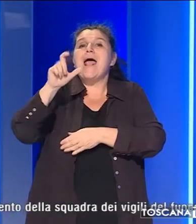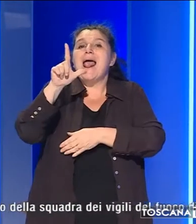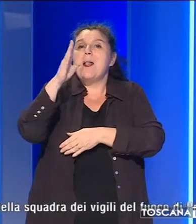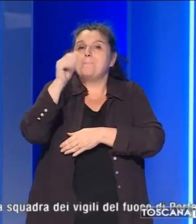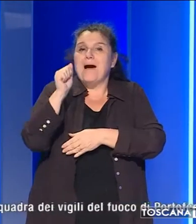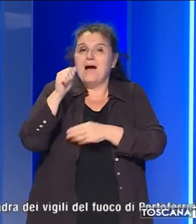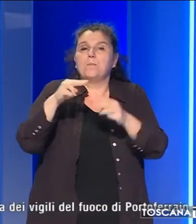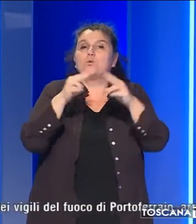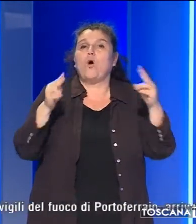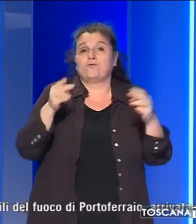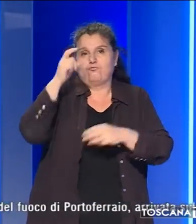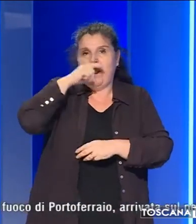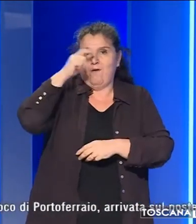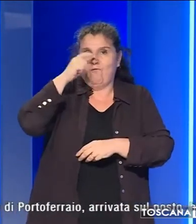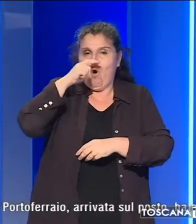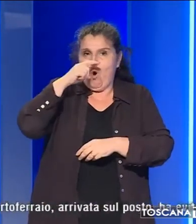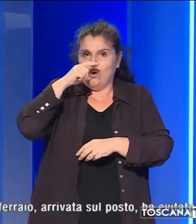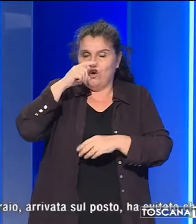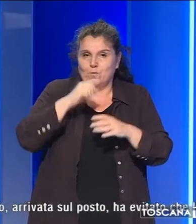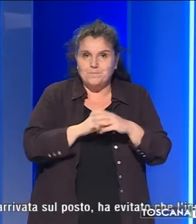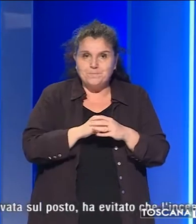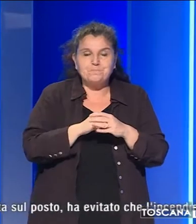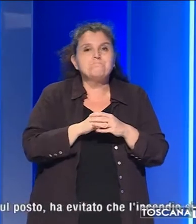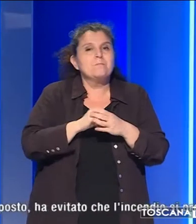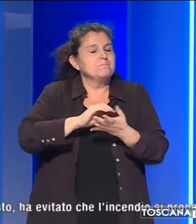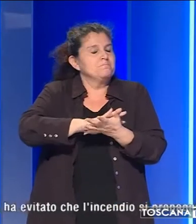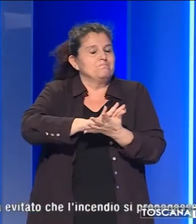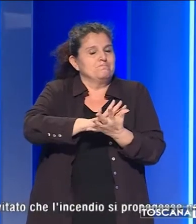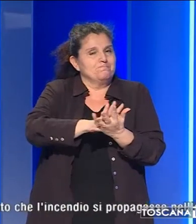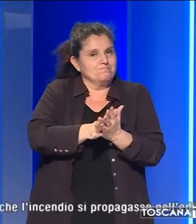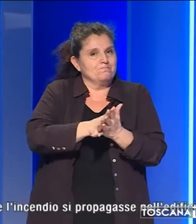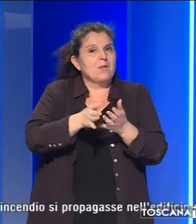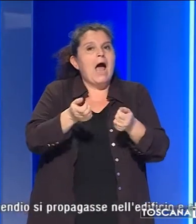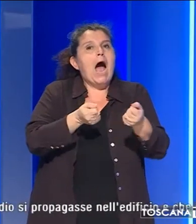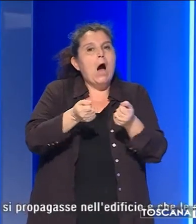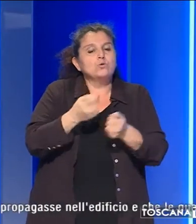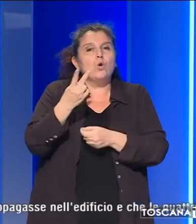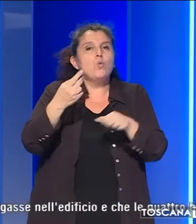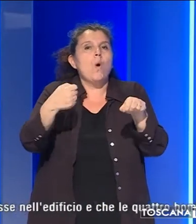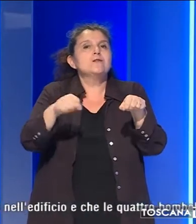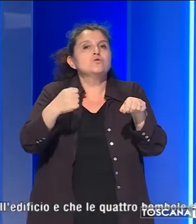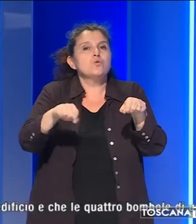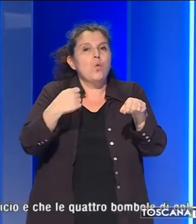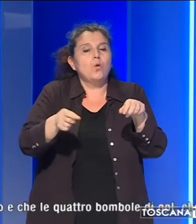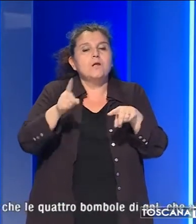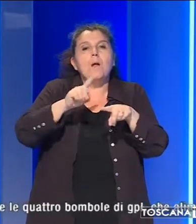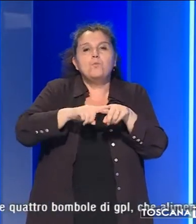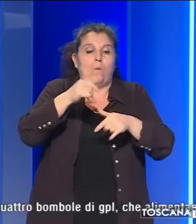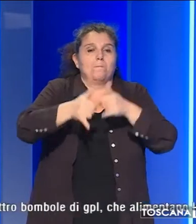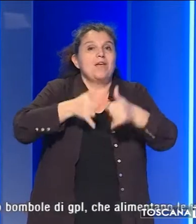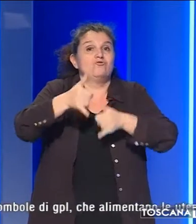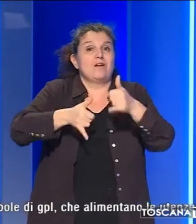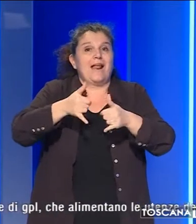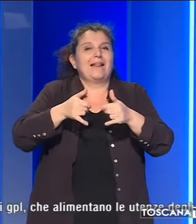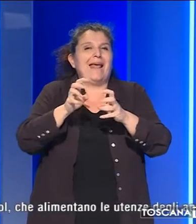provincia di Livorno distruggendo un'auto, due scooter e delle biciclette